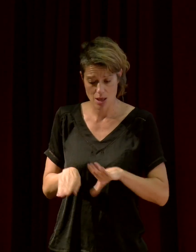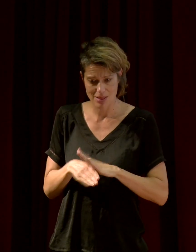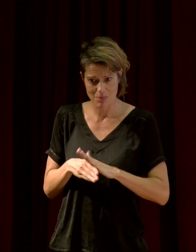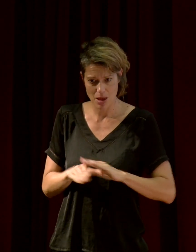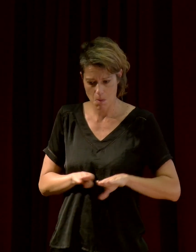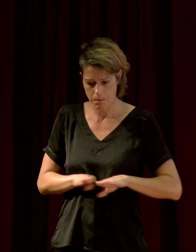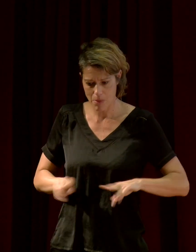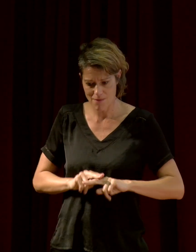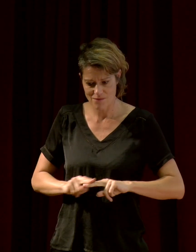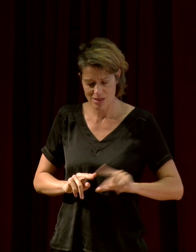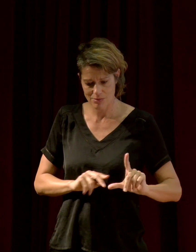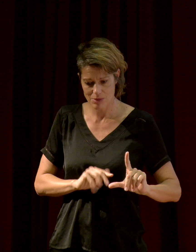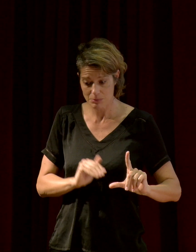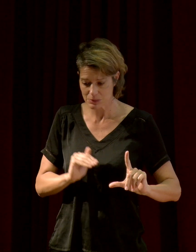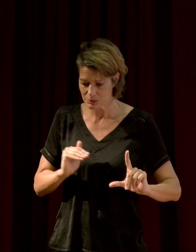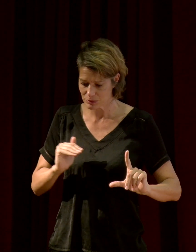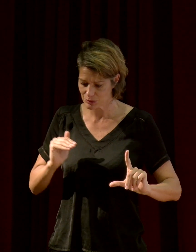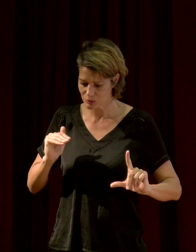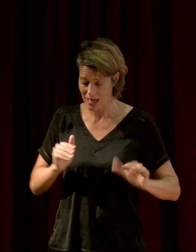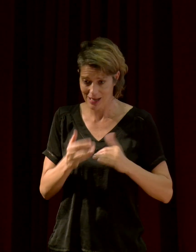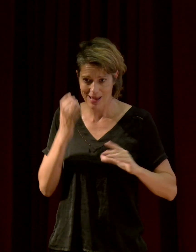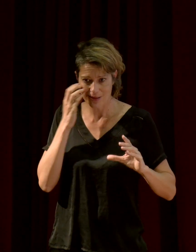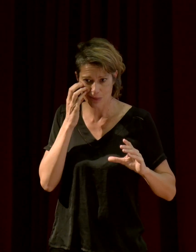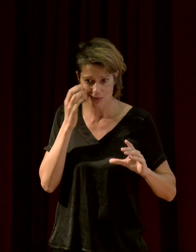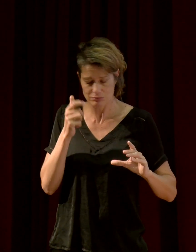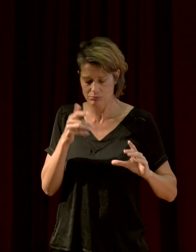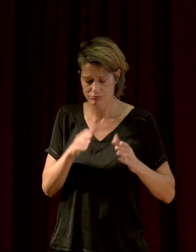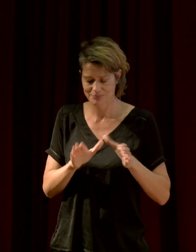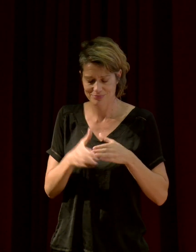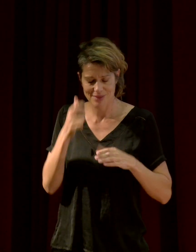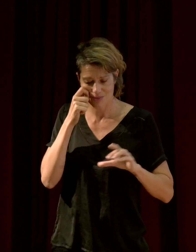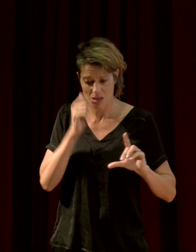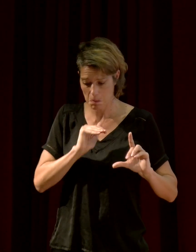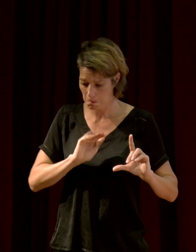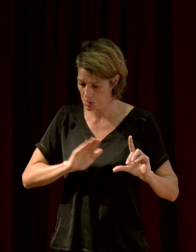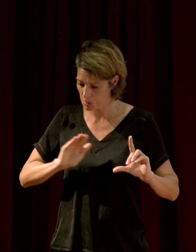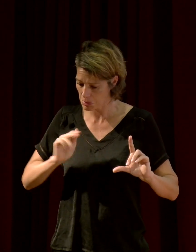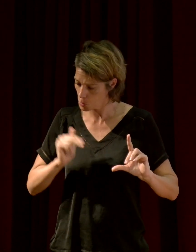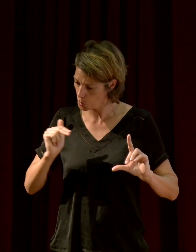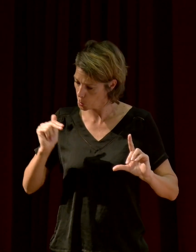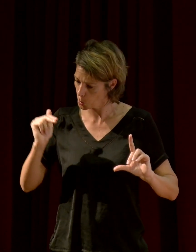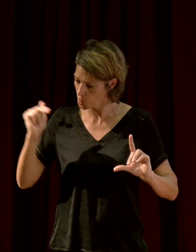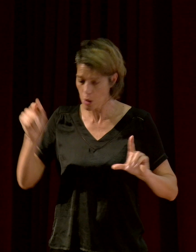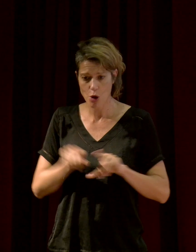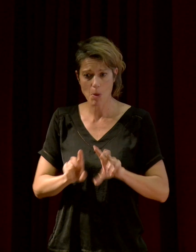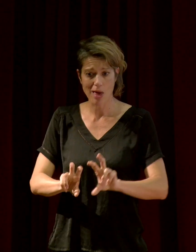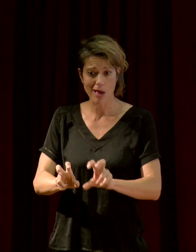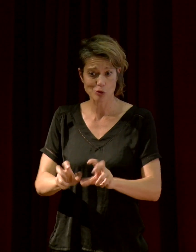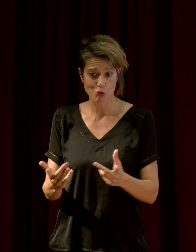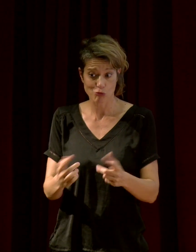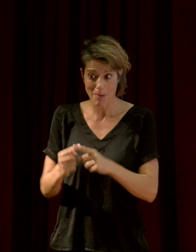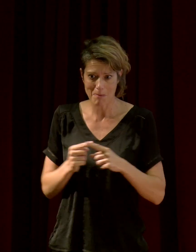chacun occuperait sa bande fréquentielle, un petit peu comme les ondes des radios, chacune a sa bande de fréquences.